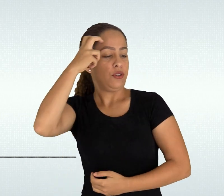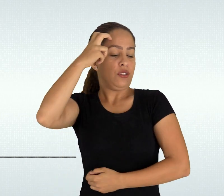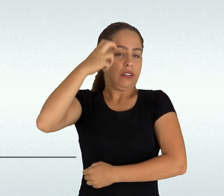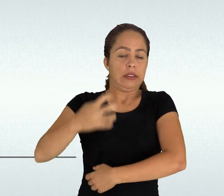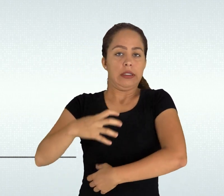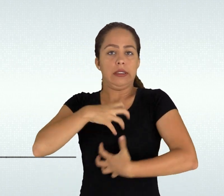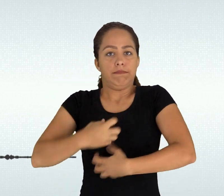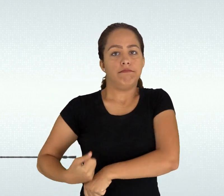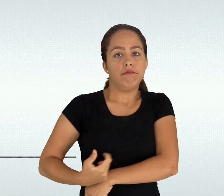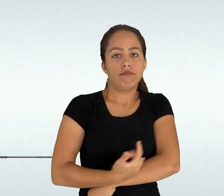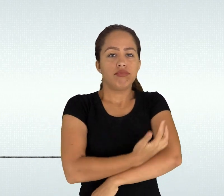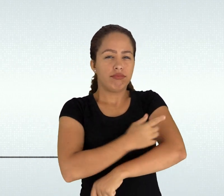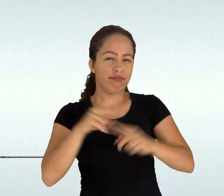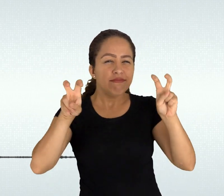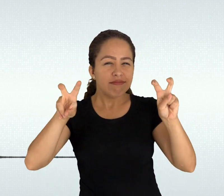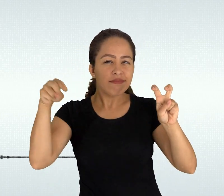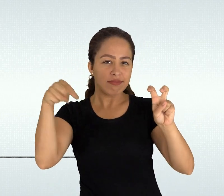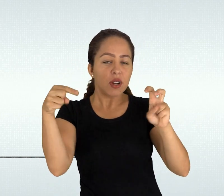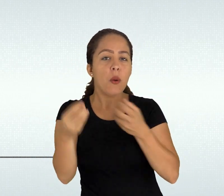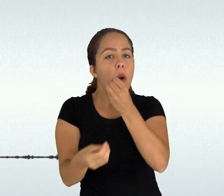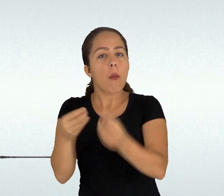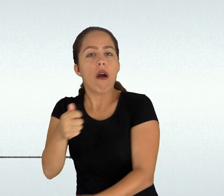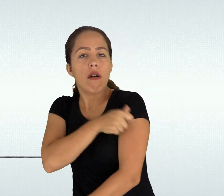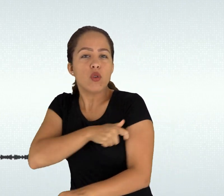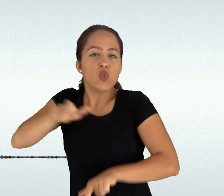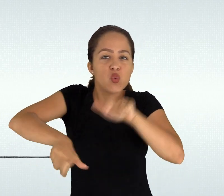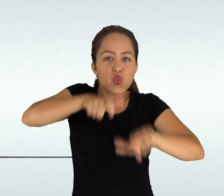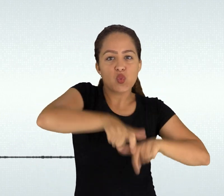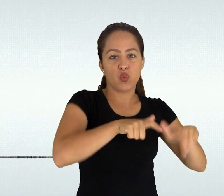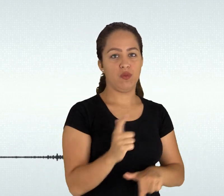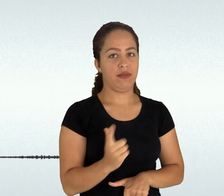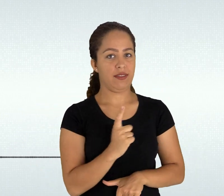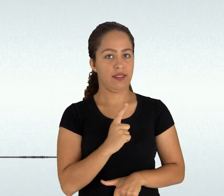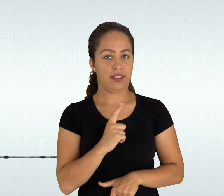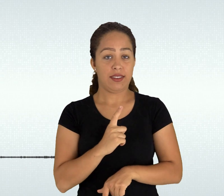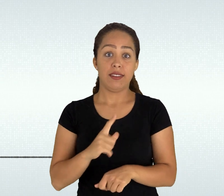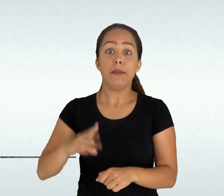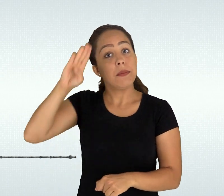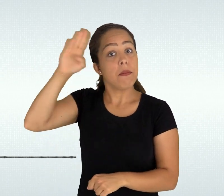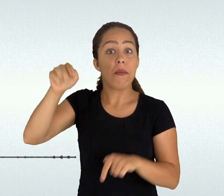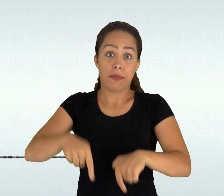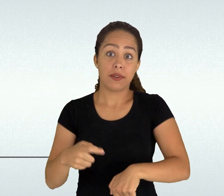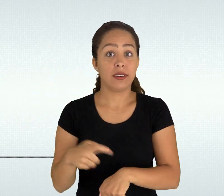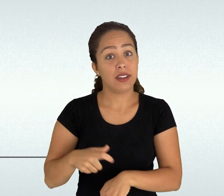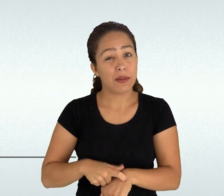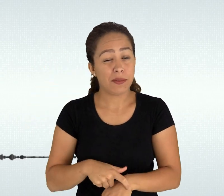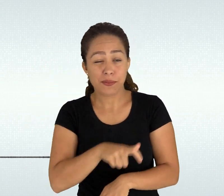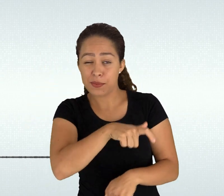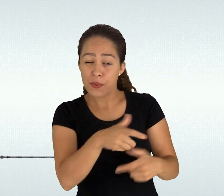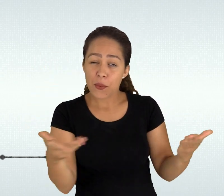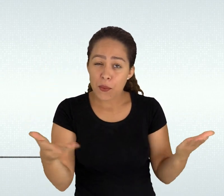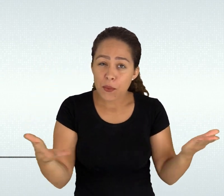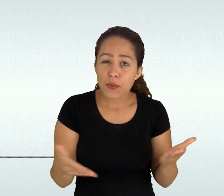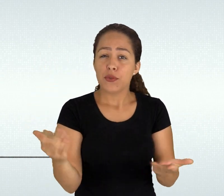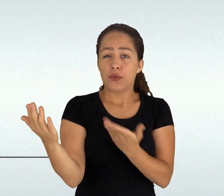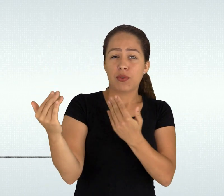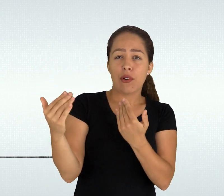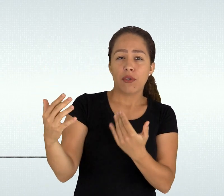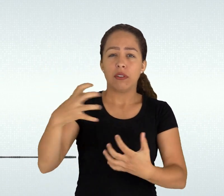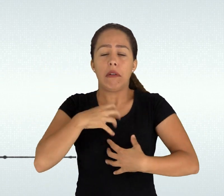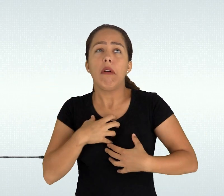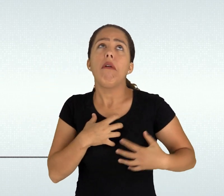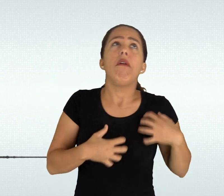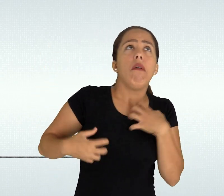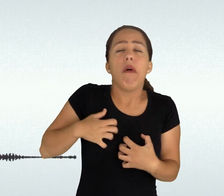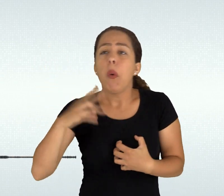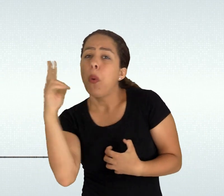transformá-la Equivale a dizer ainda que é sujeito de sua história e de sua realidade Em síntese o